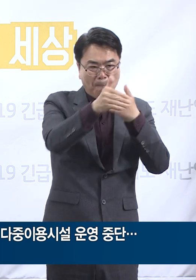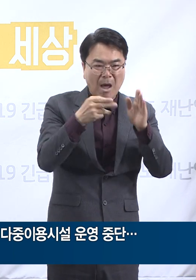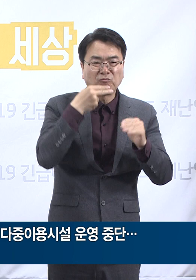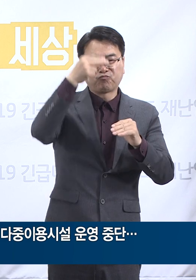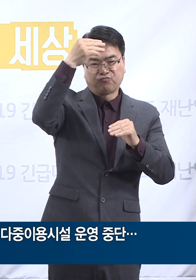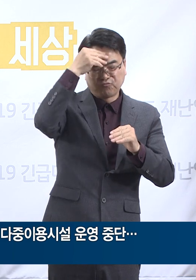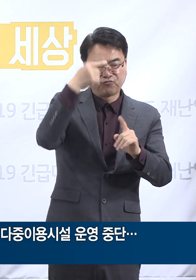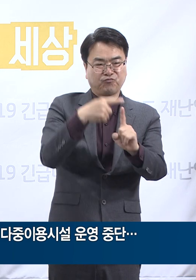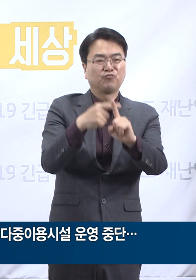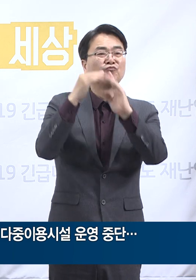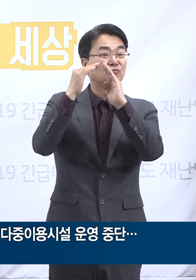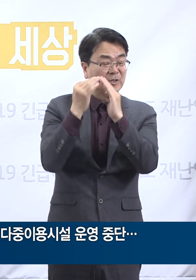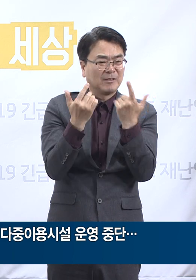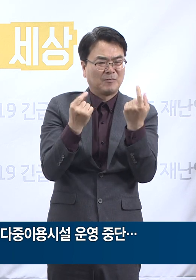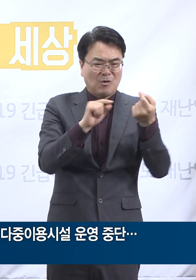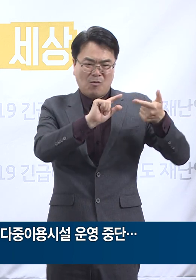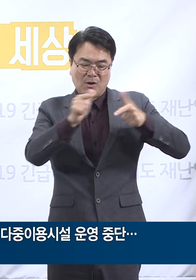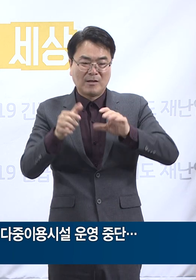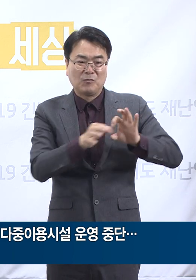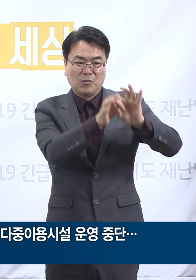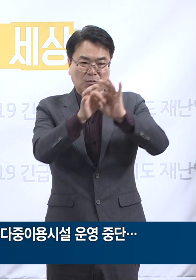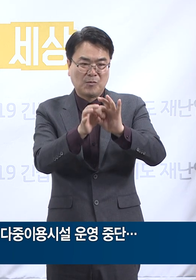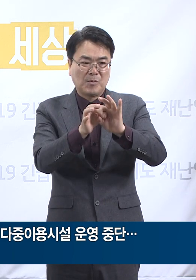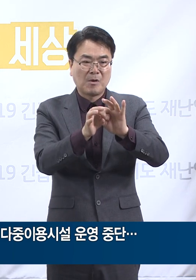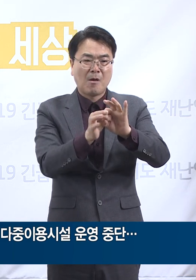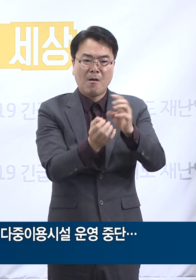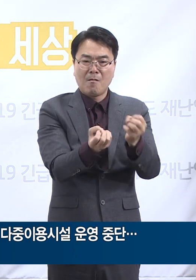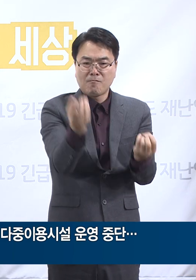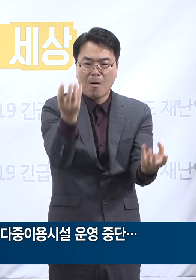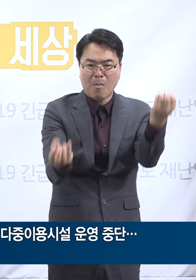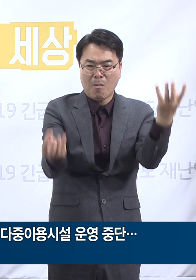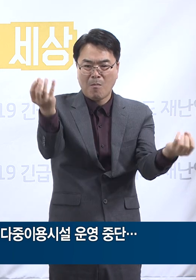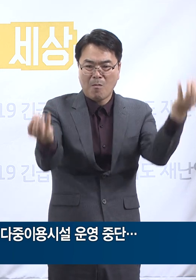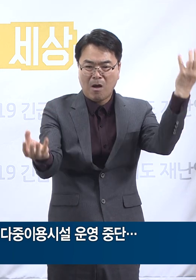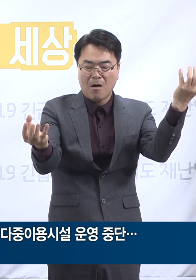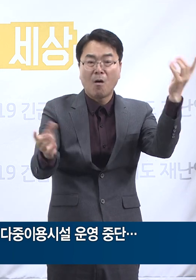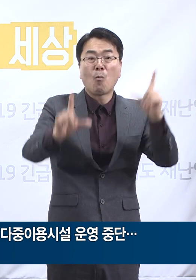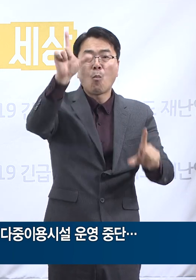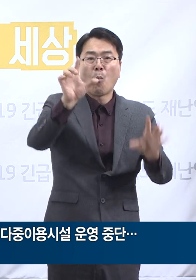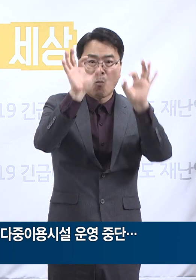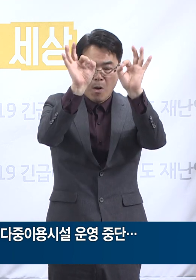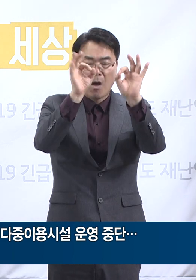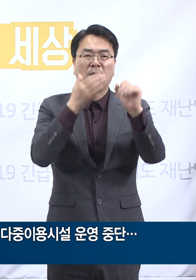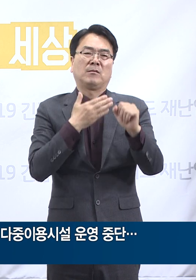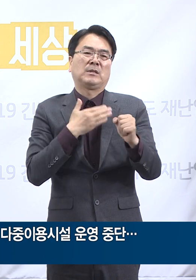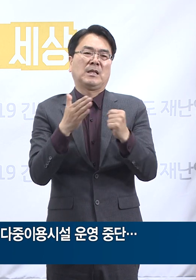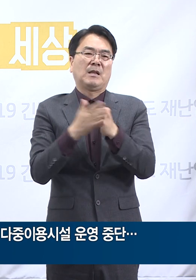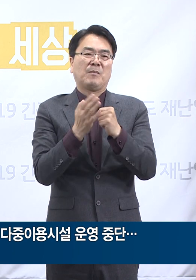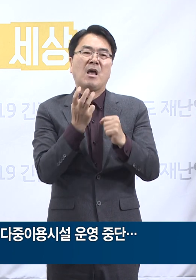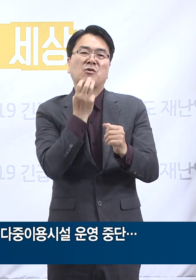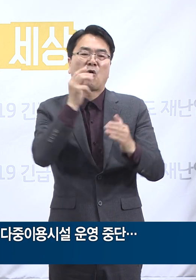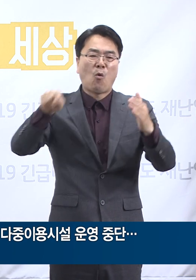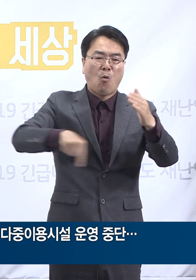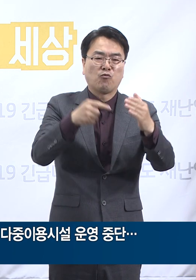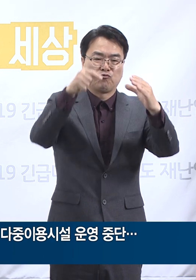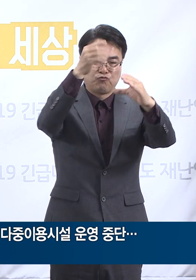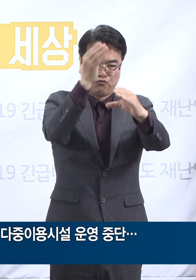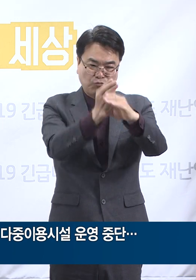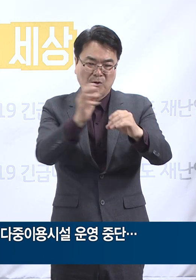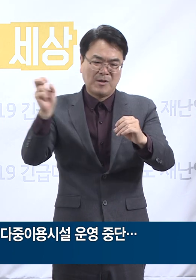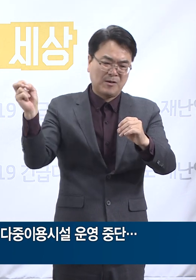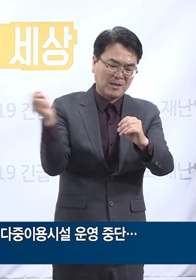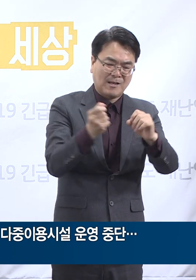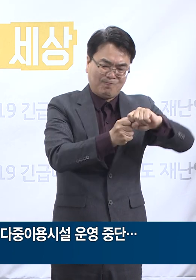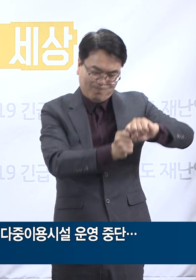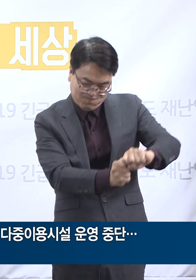물류센터 등 다중이용시설을 통해 산발적 집단 감염이 전파되면서 수도권을 중심으로 코로나19가 다시 대형